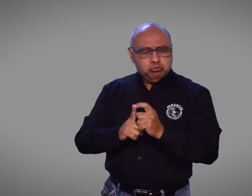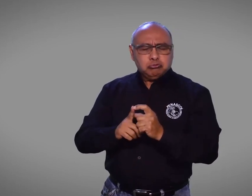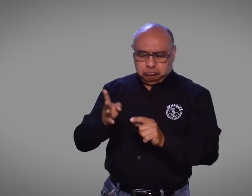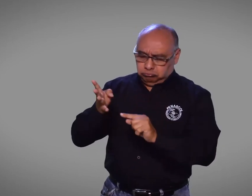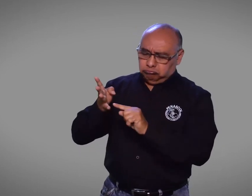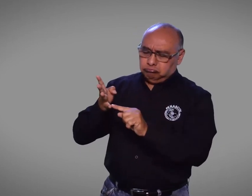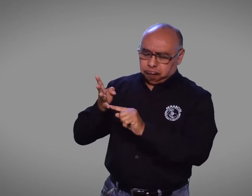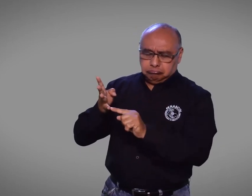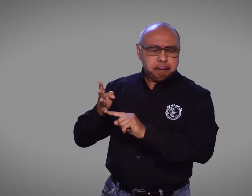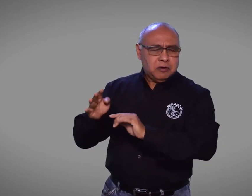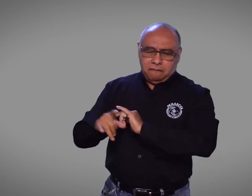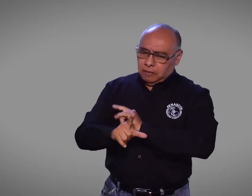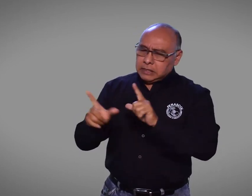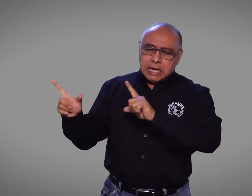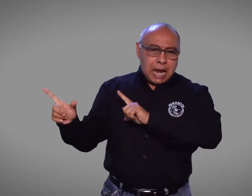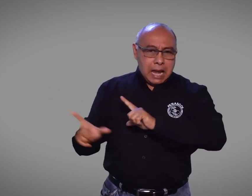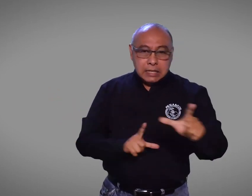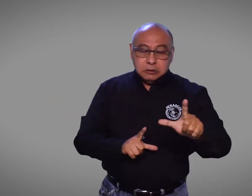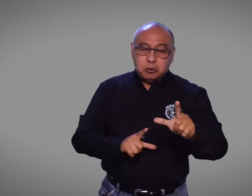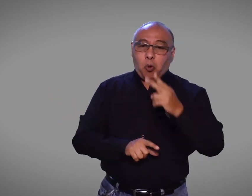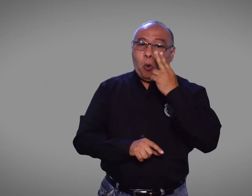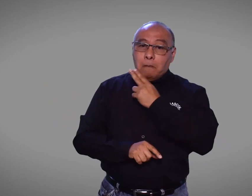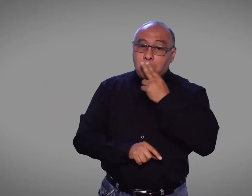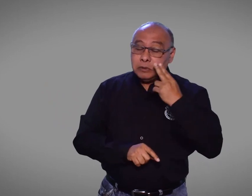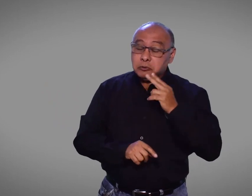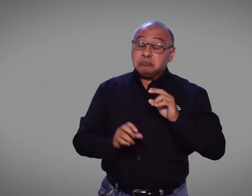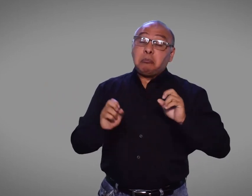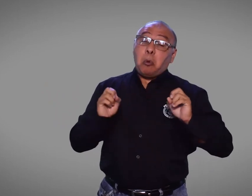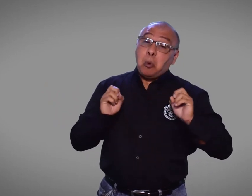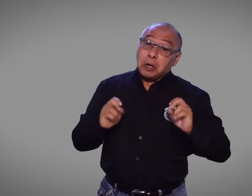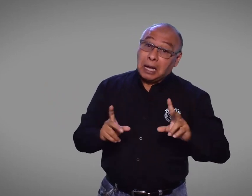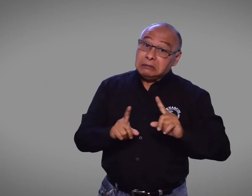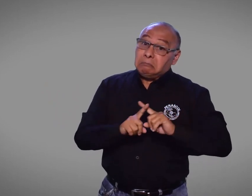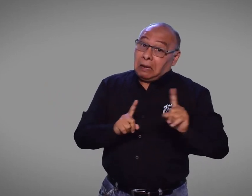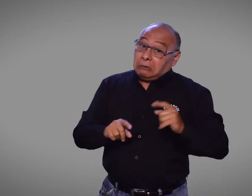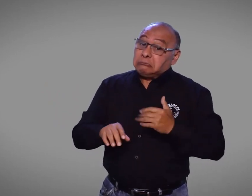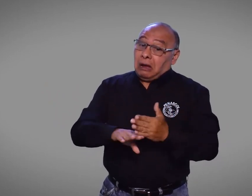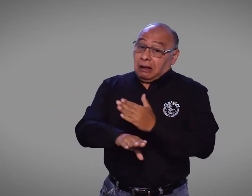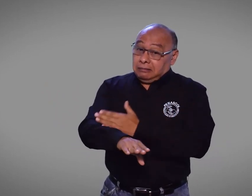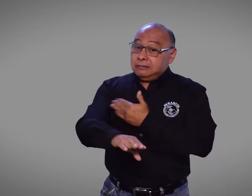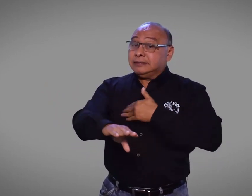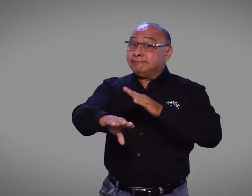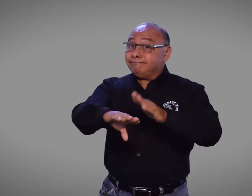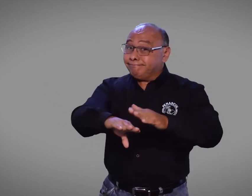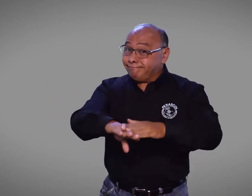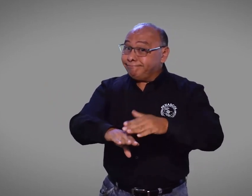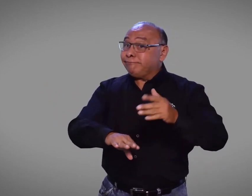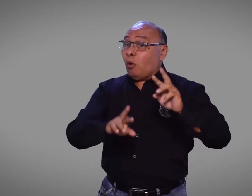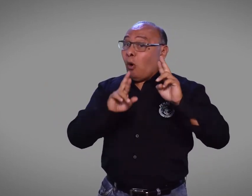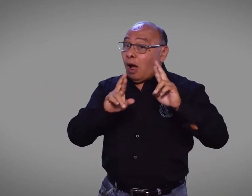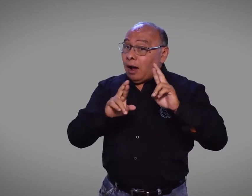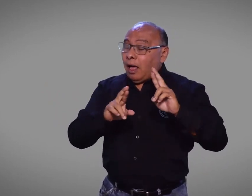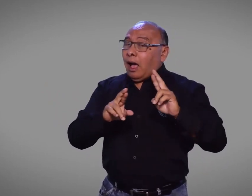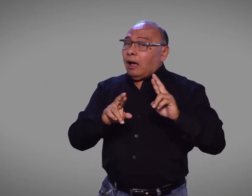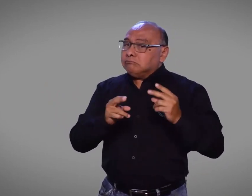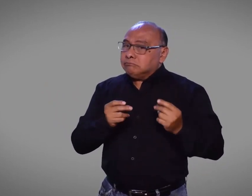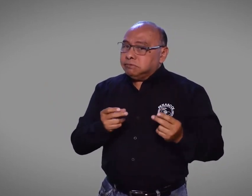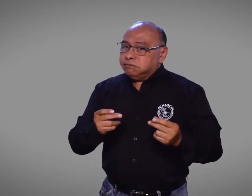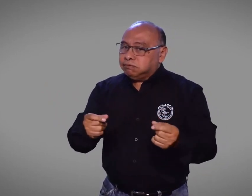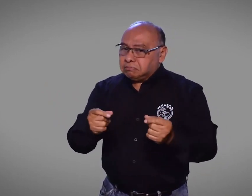para la última semana de diciembre. Pero pues ya con anterioridad se había avisado que era importante agilizar el proceso, porque